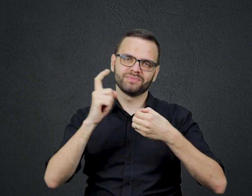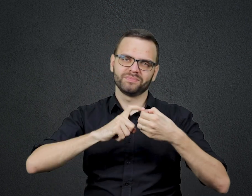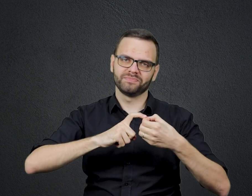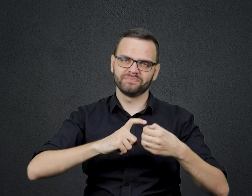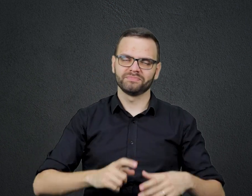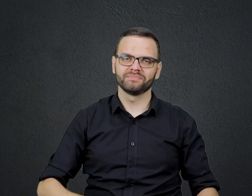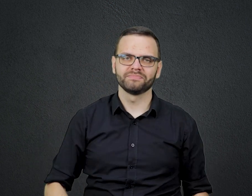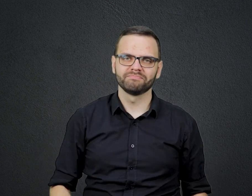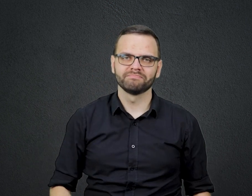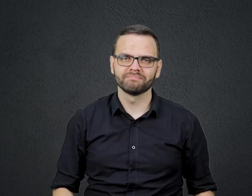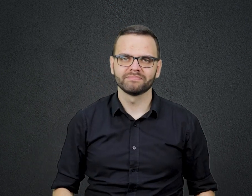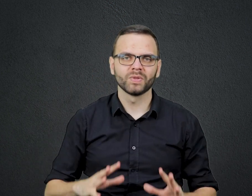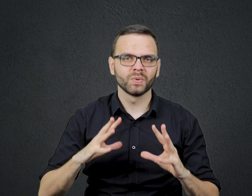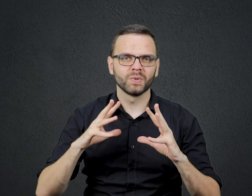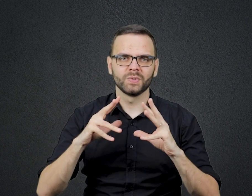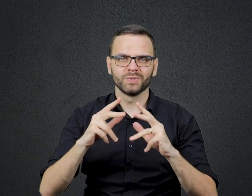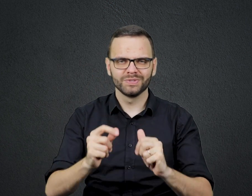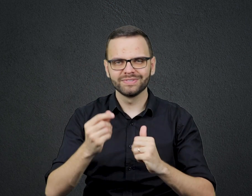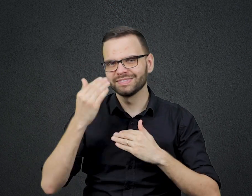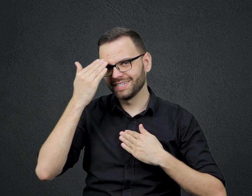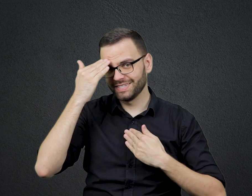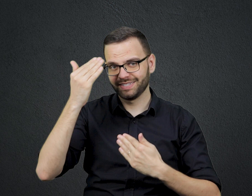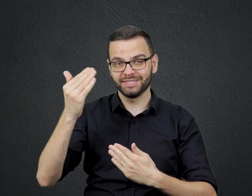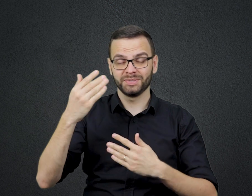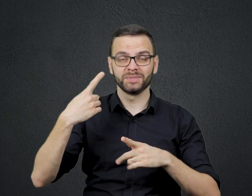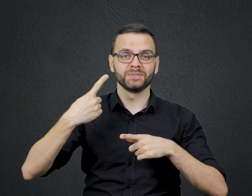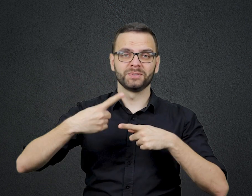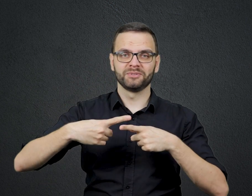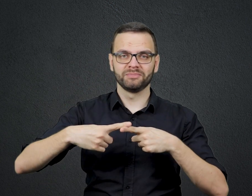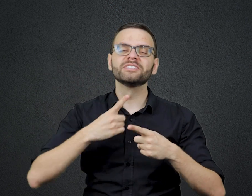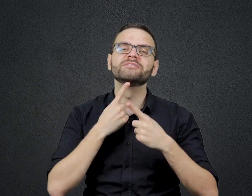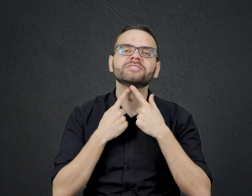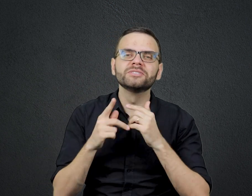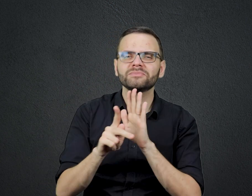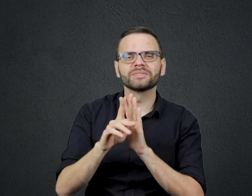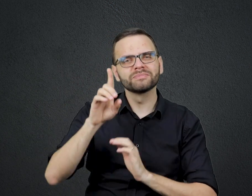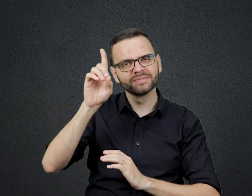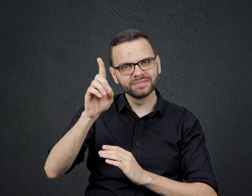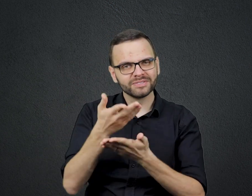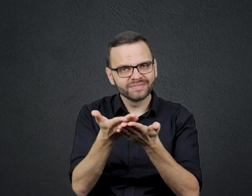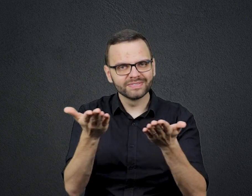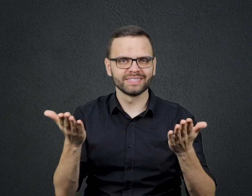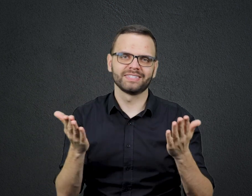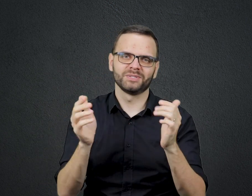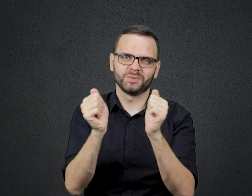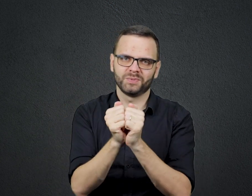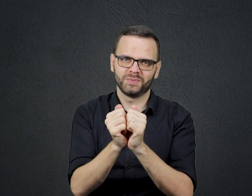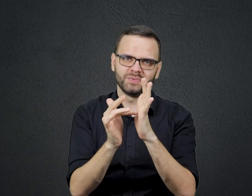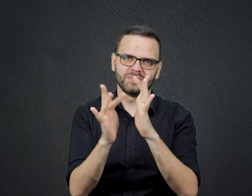Em tudo deem graças Porque esta é a vontade de Deus para vocês Em Cristo Jesus 1